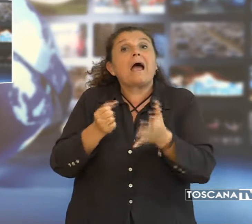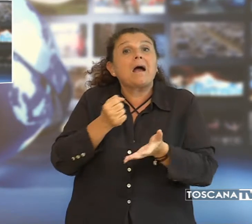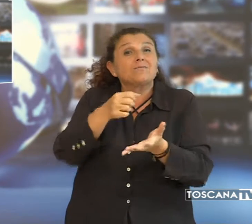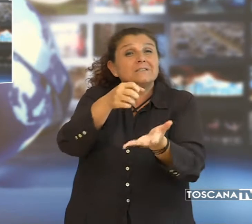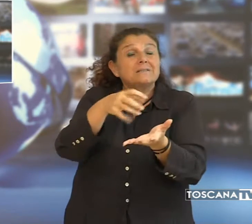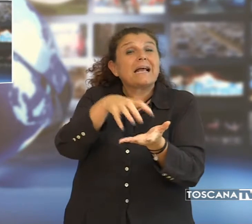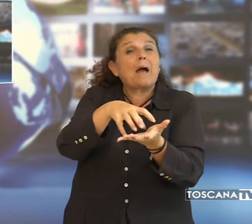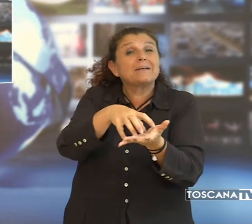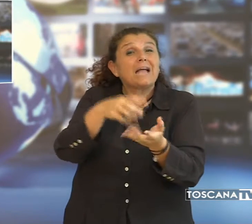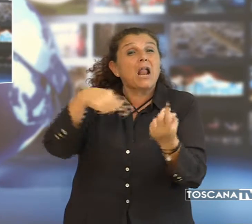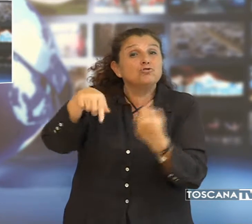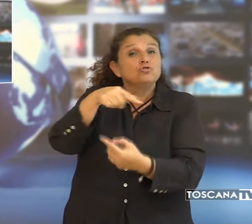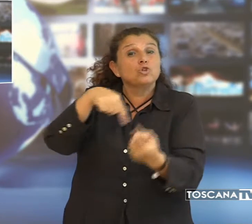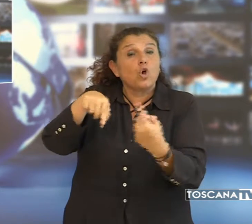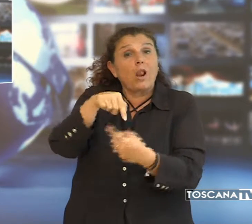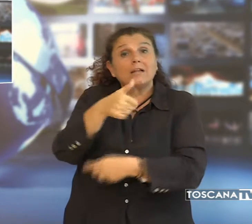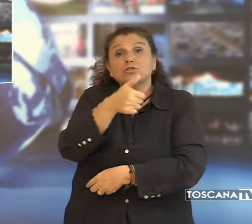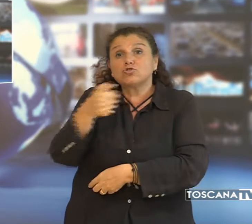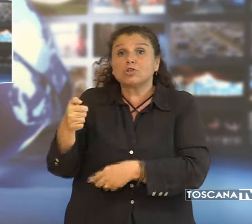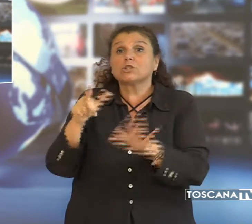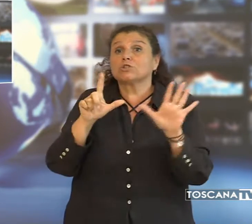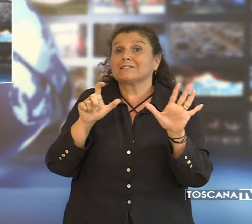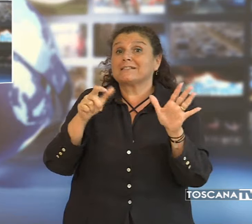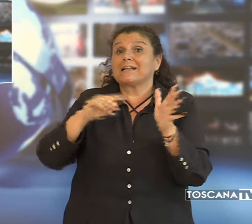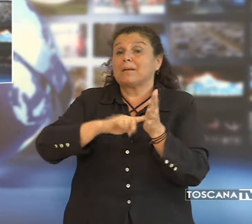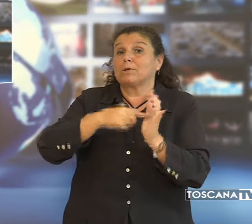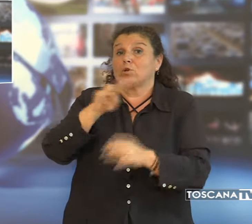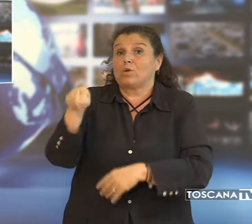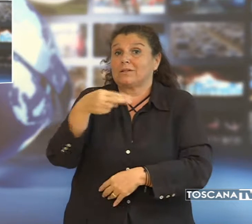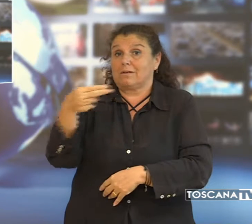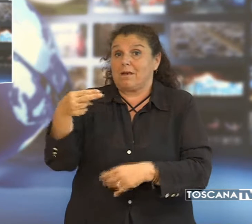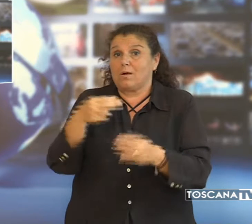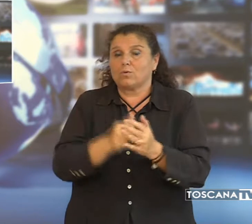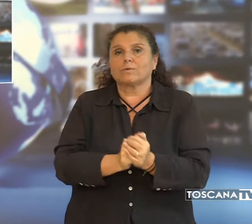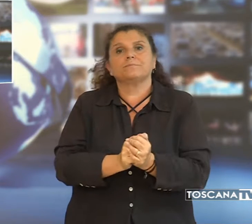capitale circolante di 170 milioni di euro.